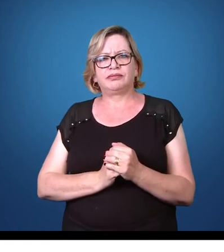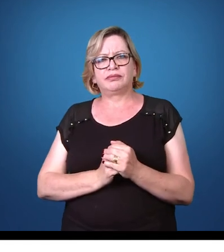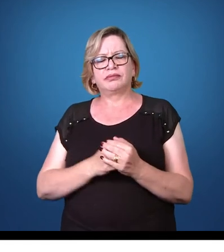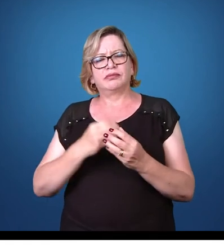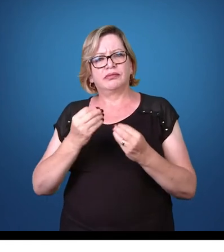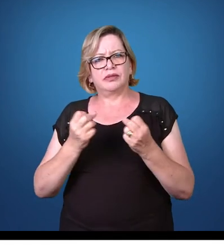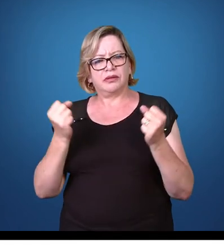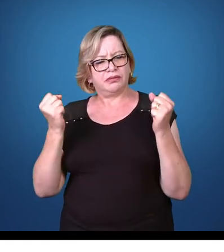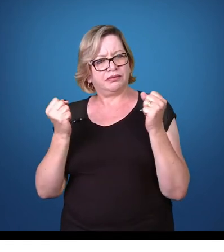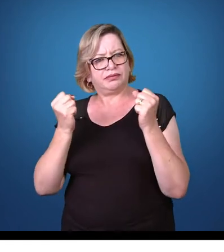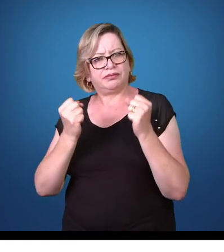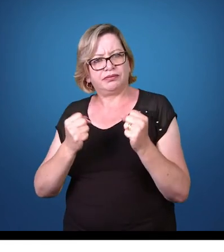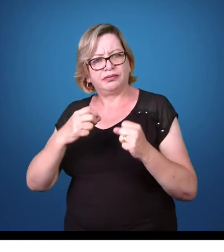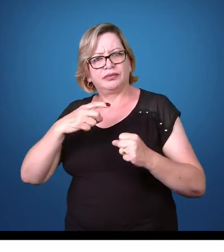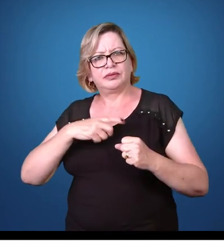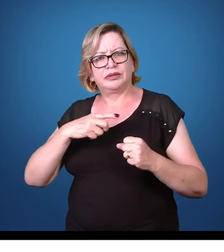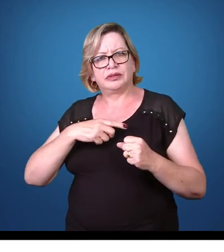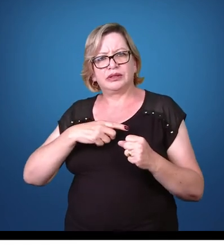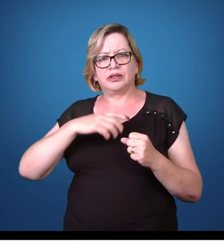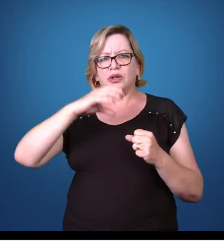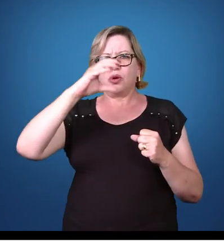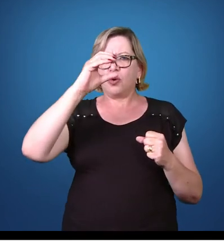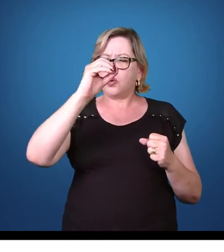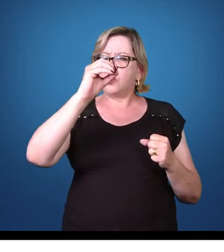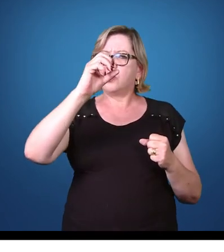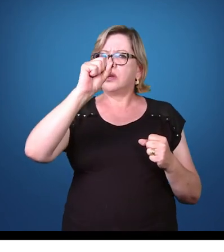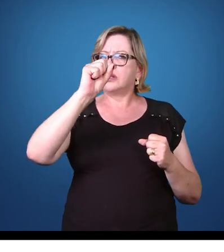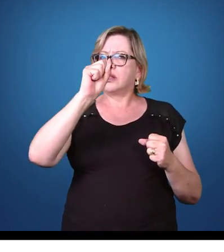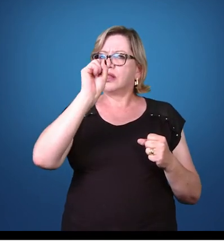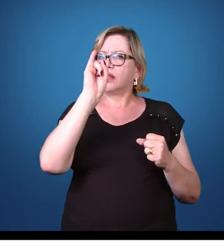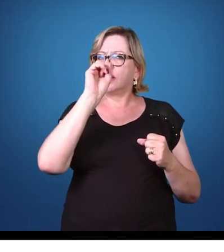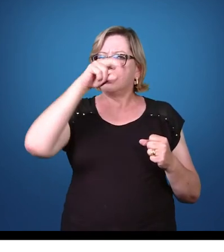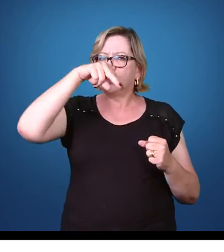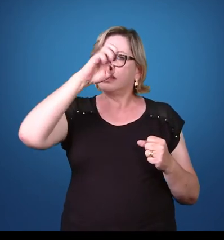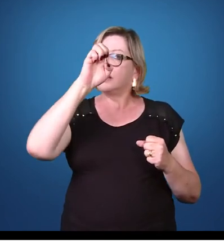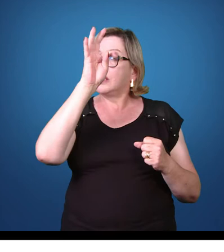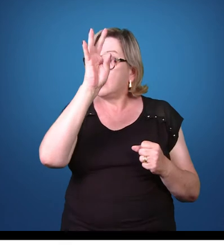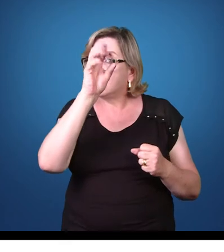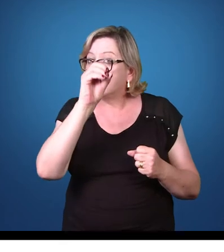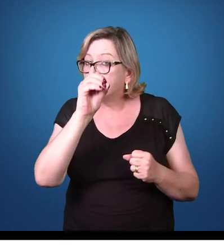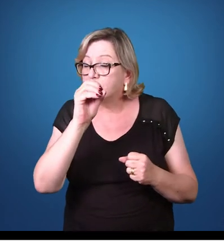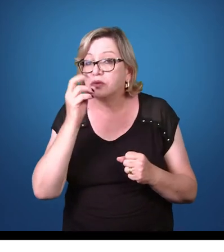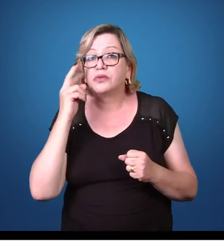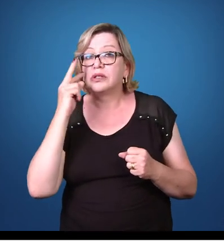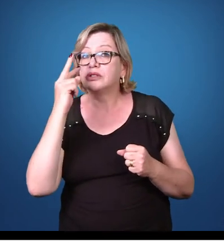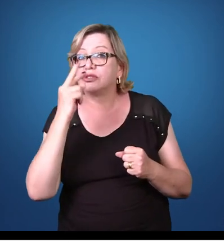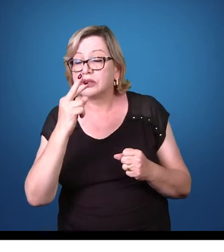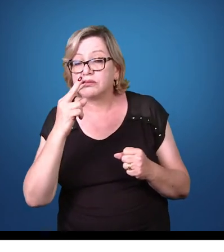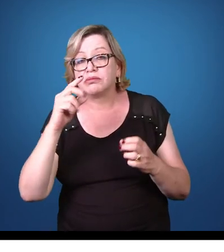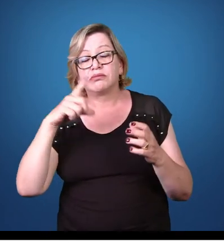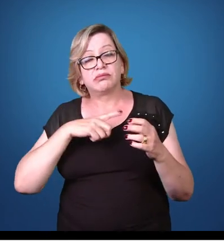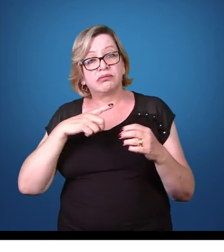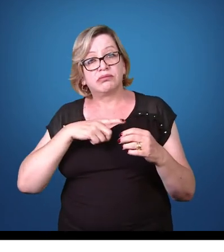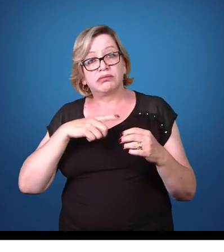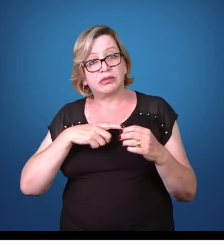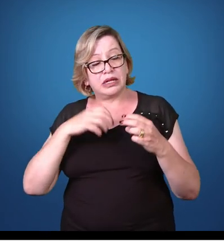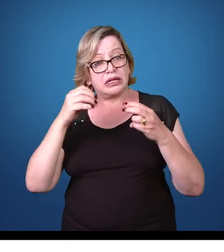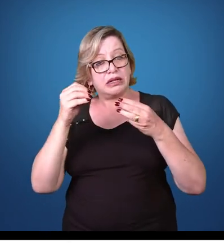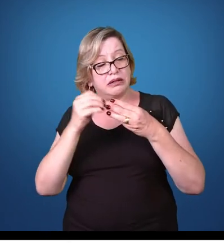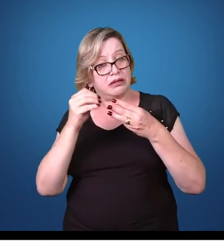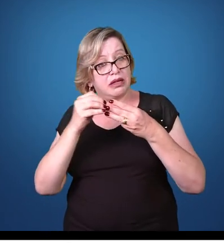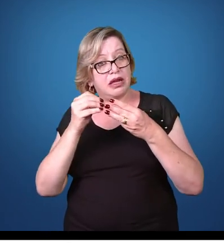Ele pode apresentar a forma de ocineto, que é uma forma móvel, e ela está presente nas células